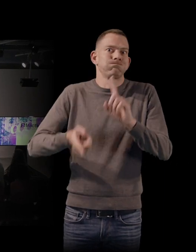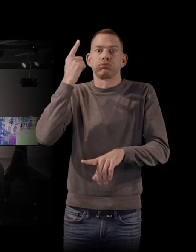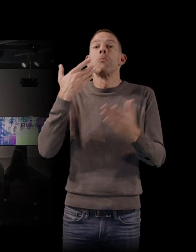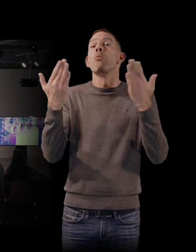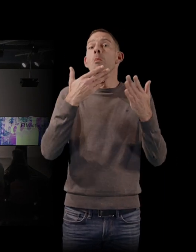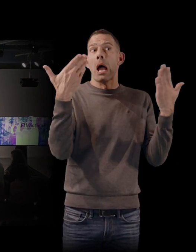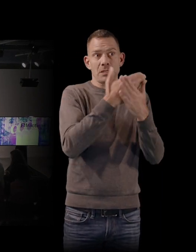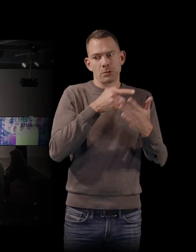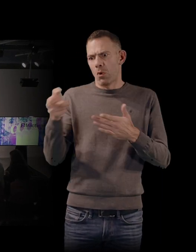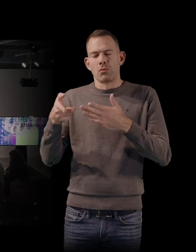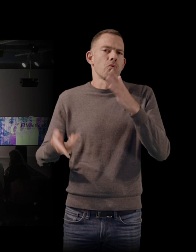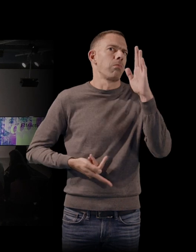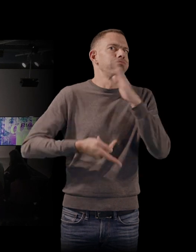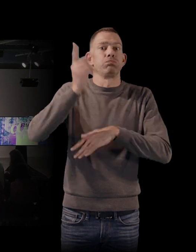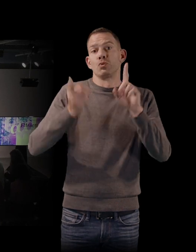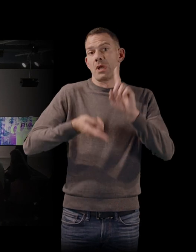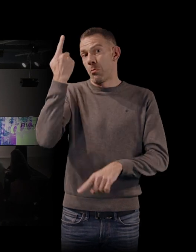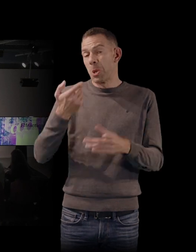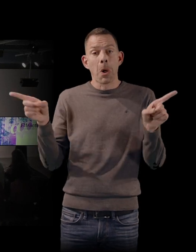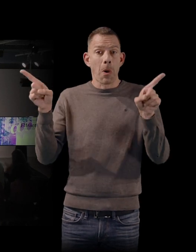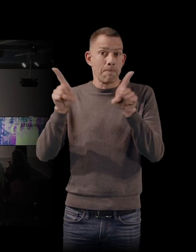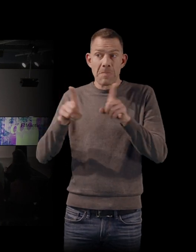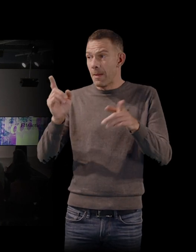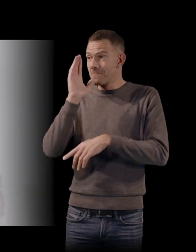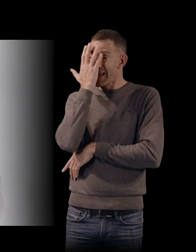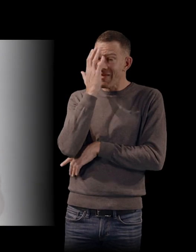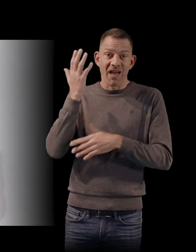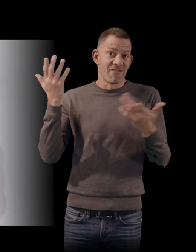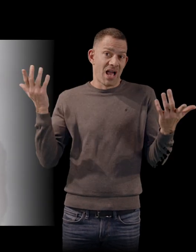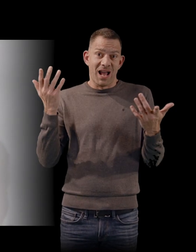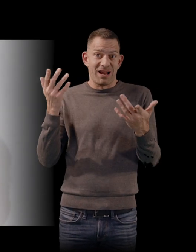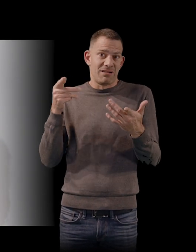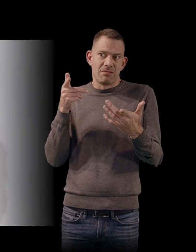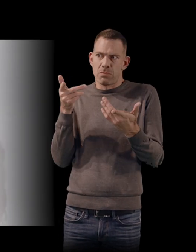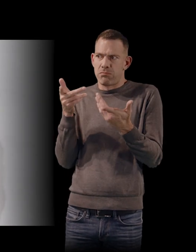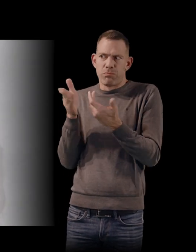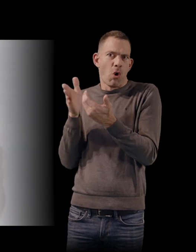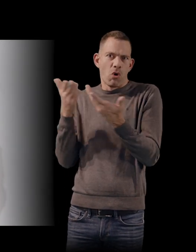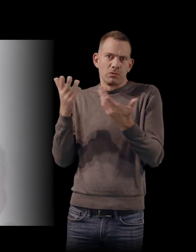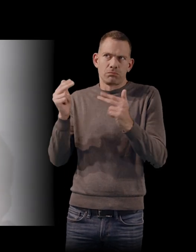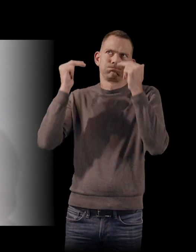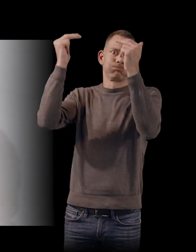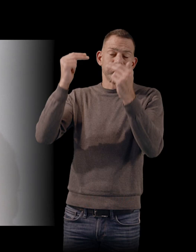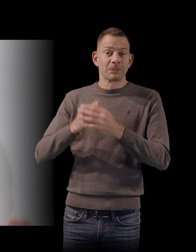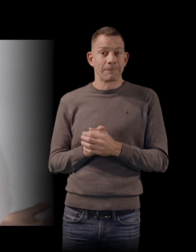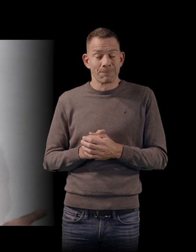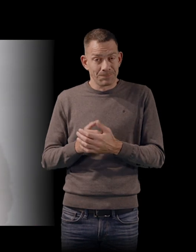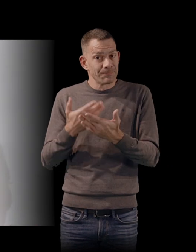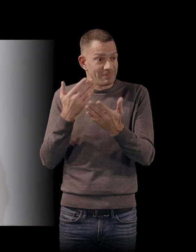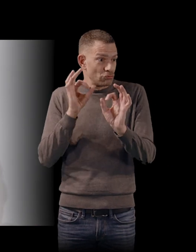-bas, c'est vraiment une façon de vivre. C'est comme le carnaval dans une autre dimension. Et c'est vrai que ça révèle beaucoup de choses, vous le dites très bien, sur la